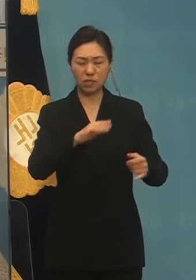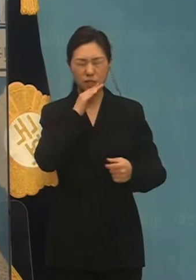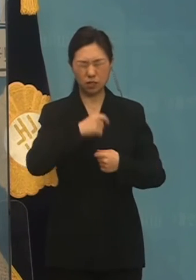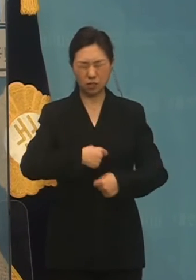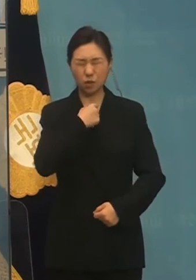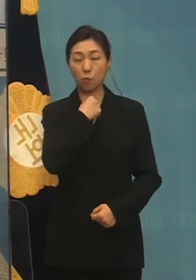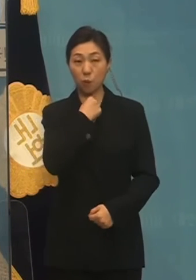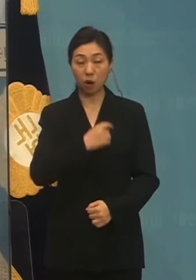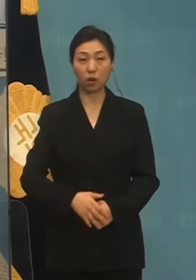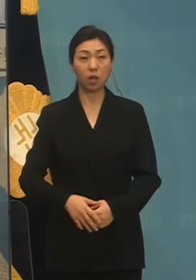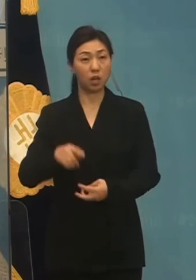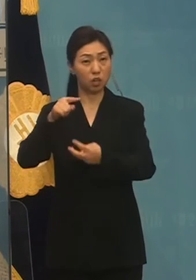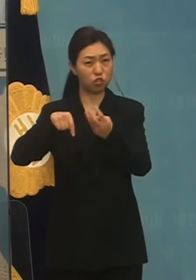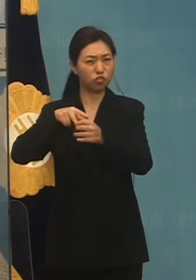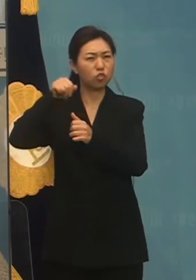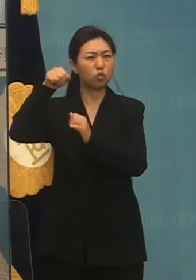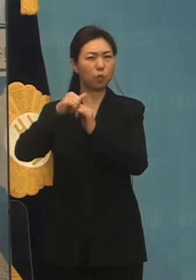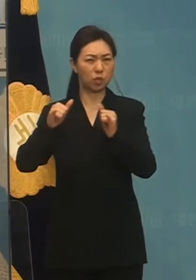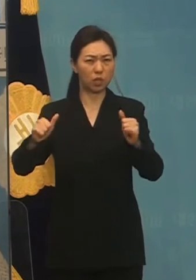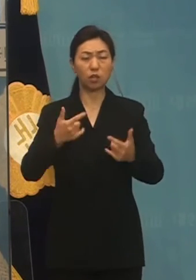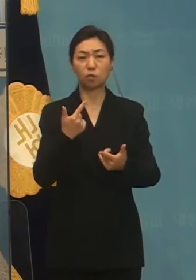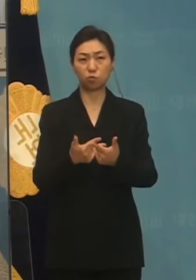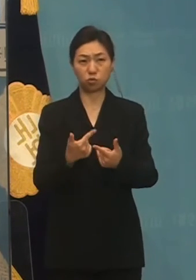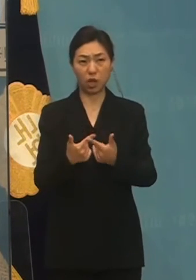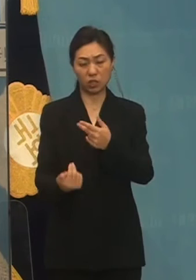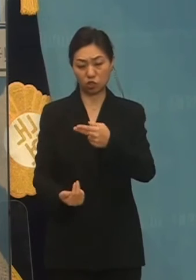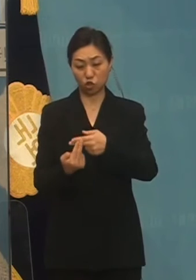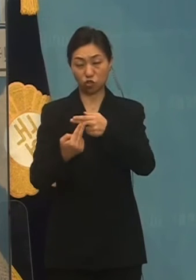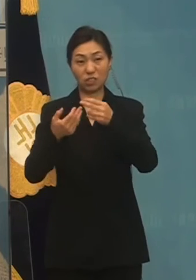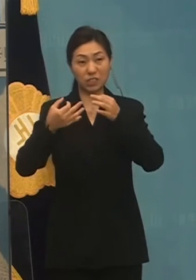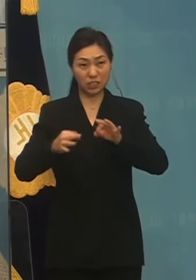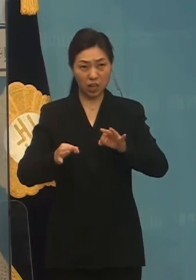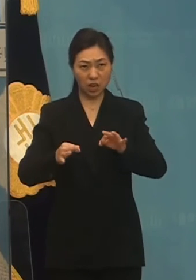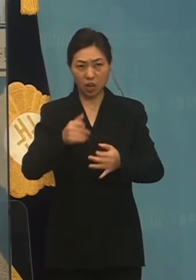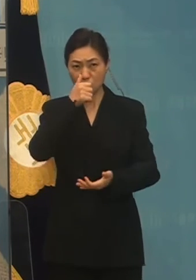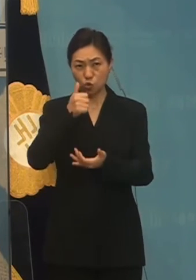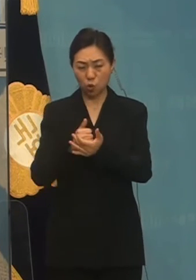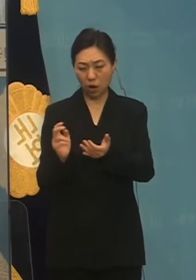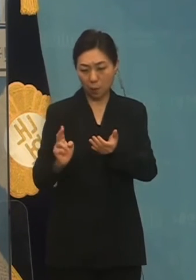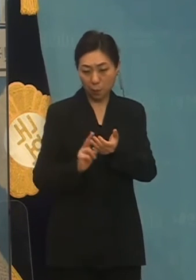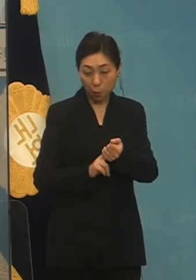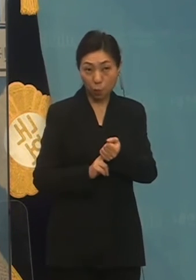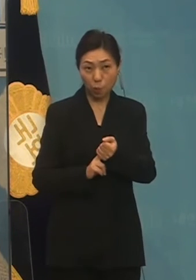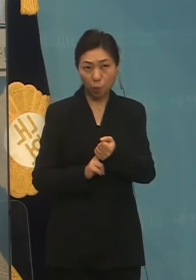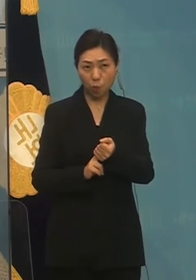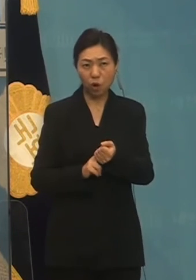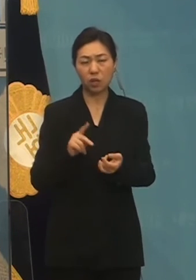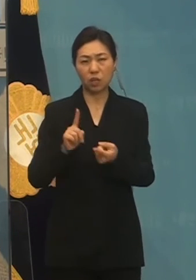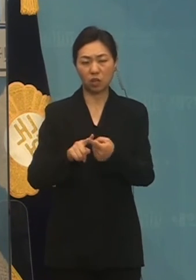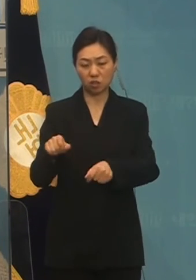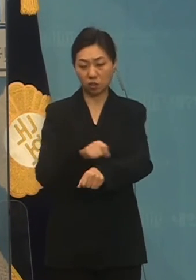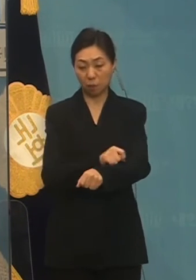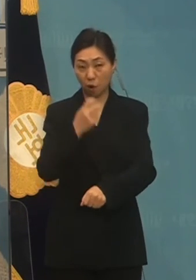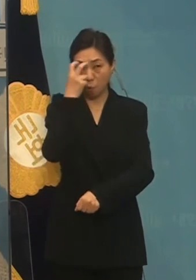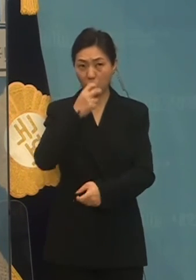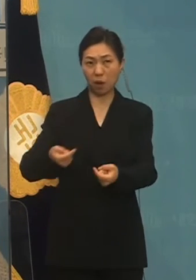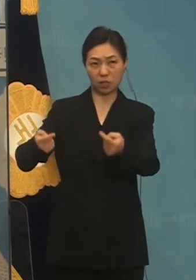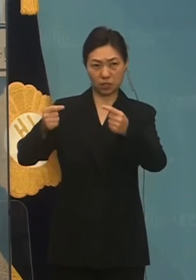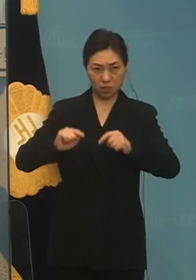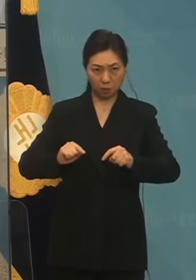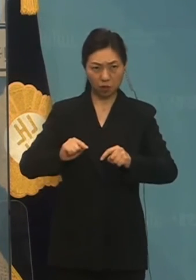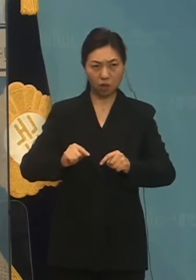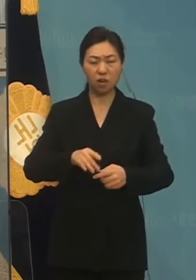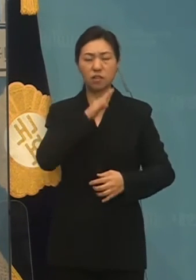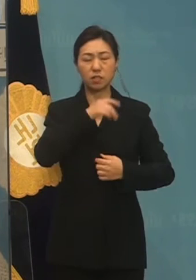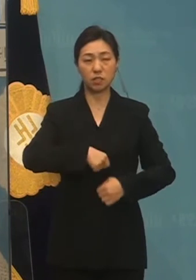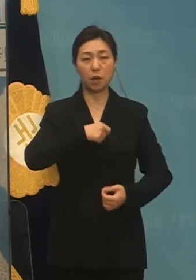즉시 윤석열 후보는 부산저축은행 공태수사 법령에 대해서 특검을 통해 진상을 받기겠다고 선언하시길